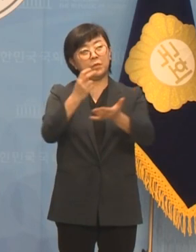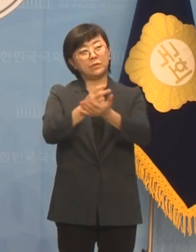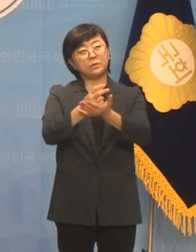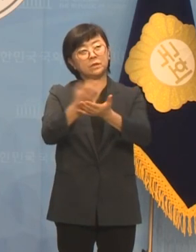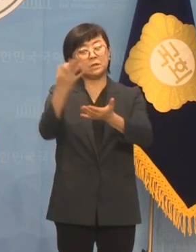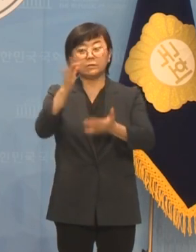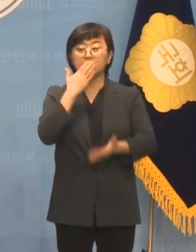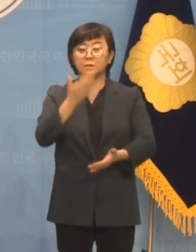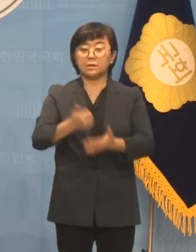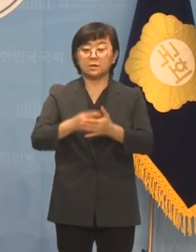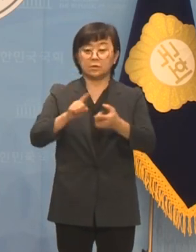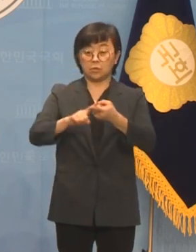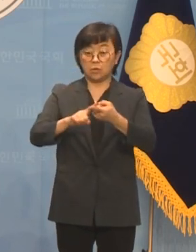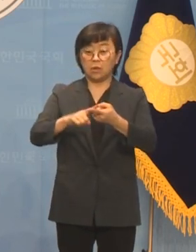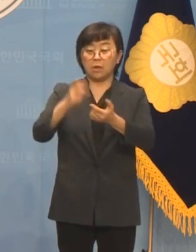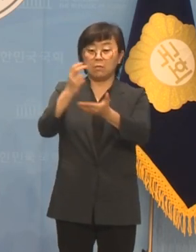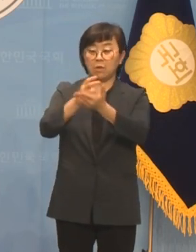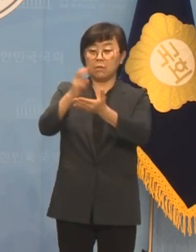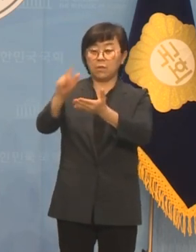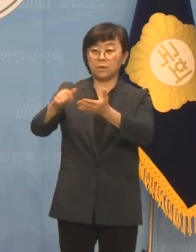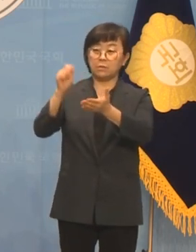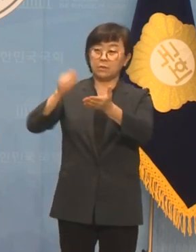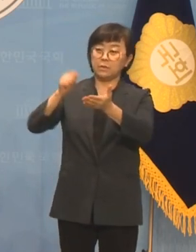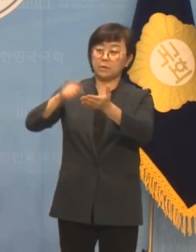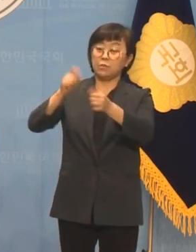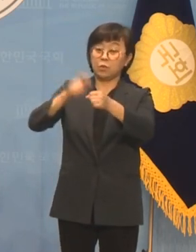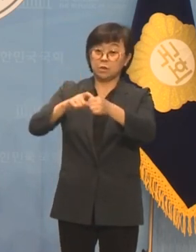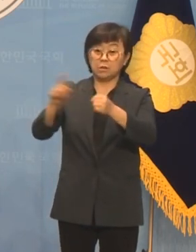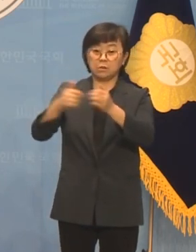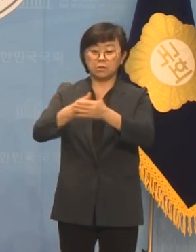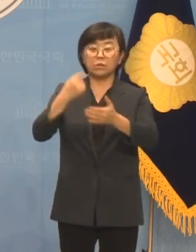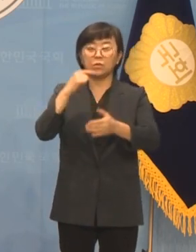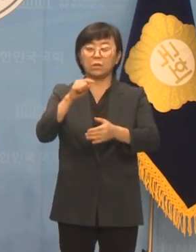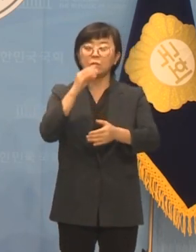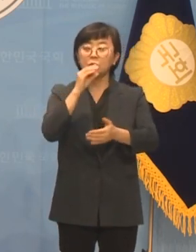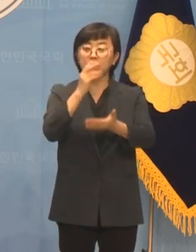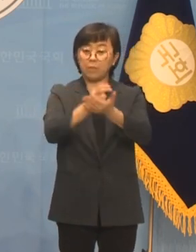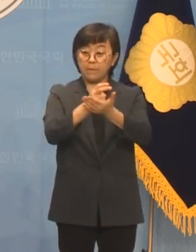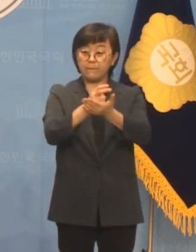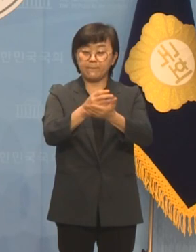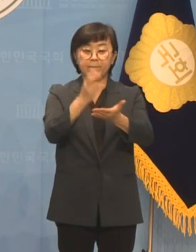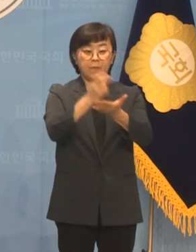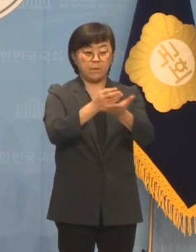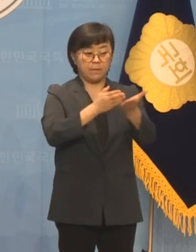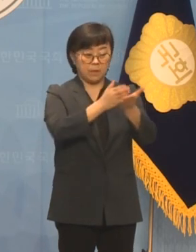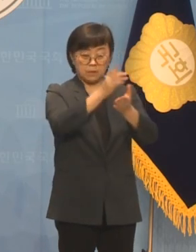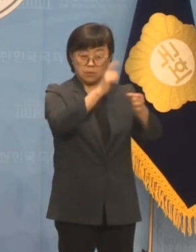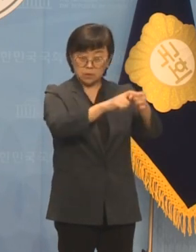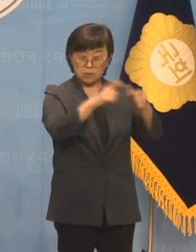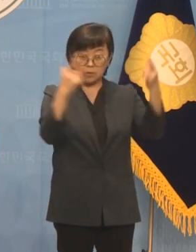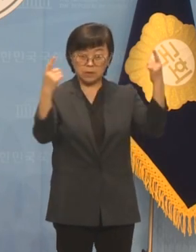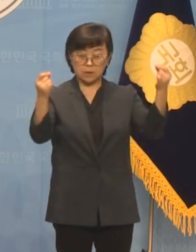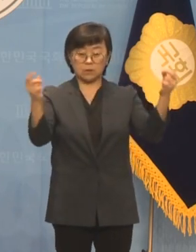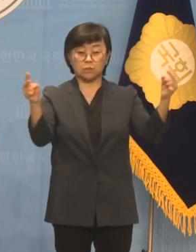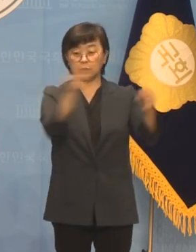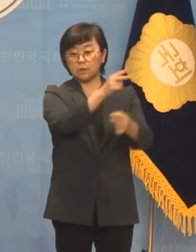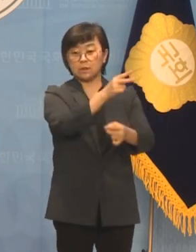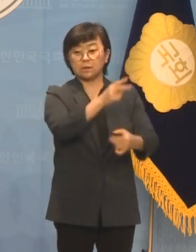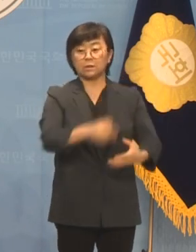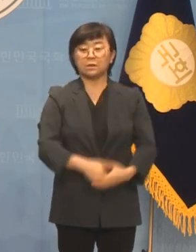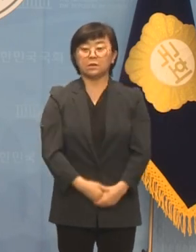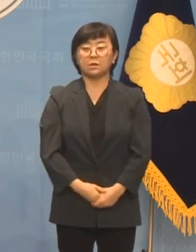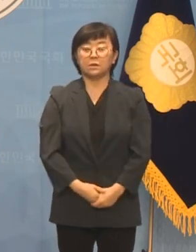인정됐습니다 법원의 판결 취지는 노란 봉투법, 법안 취지와 정확하게 일치합니다